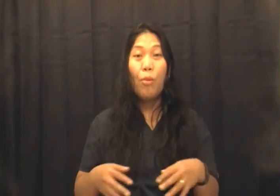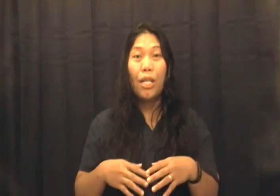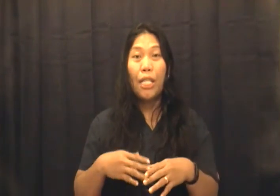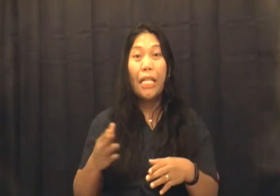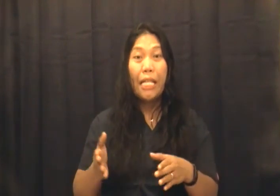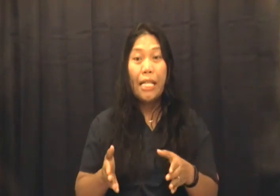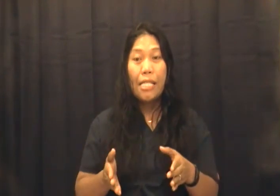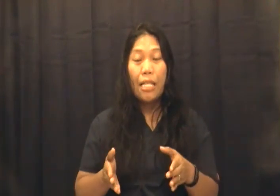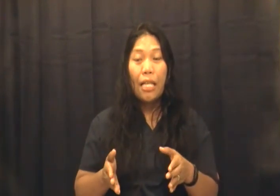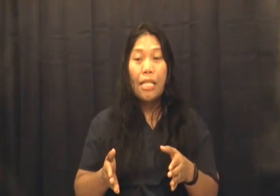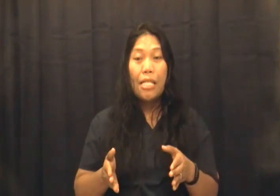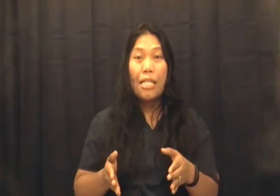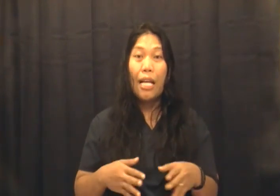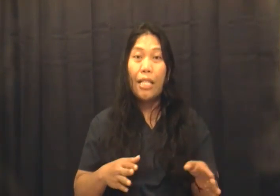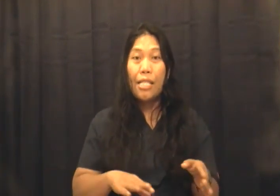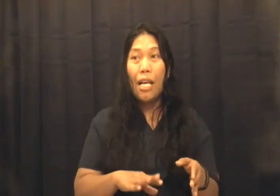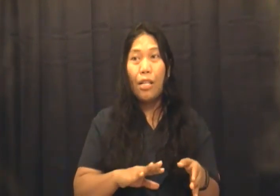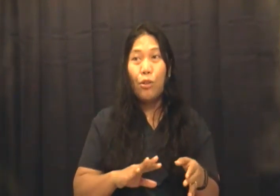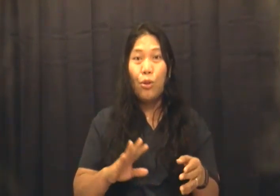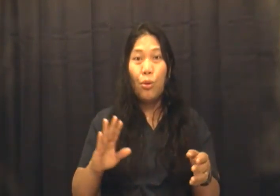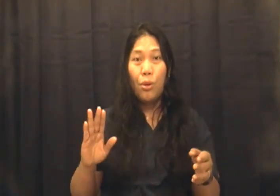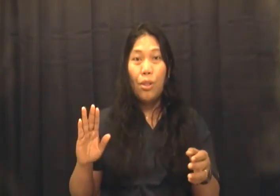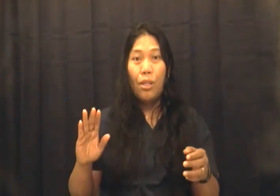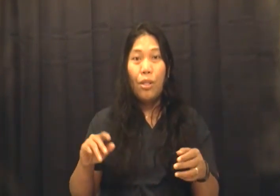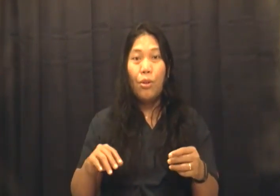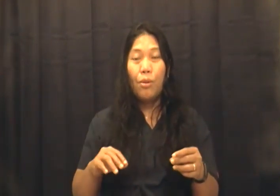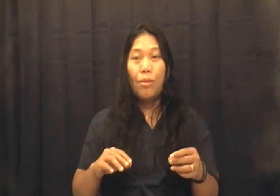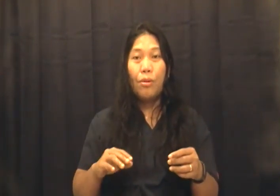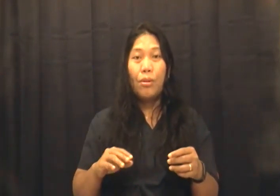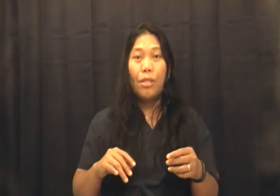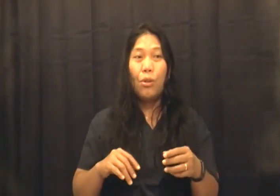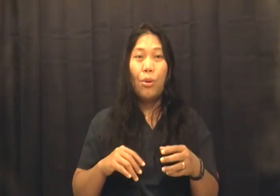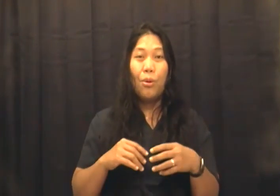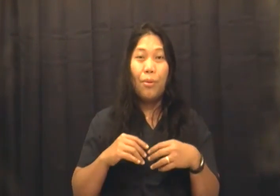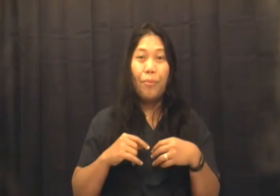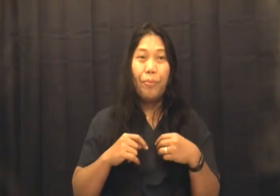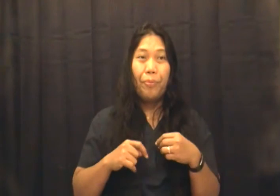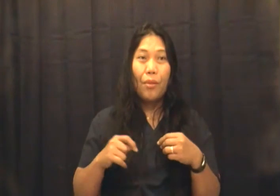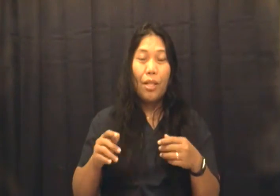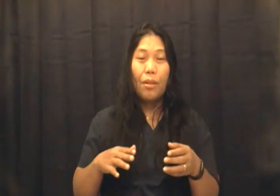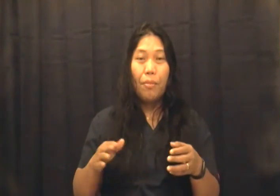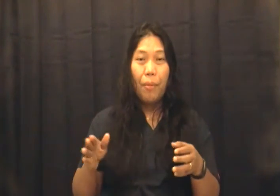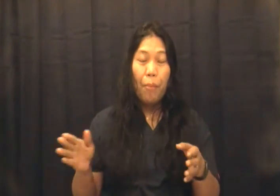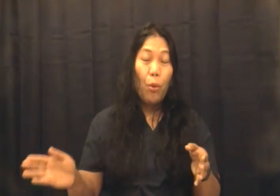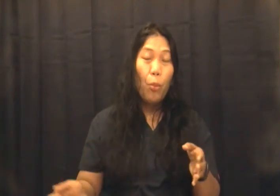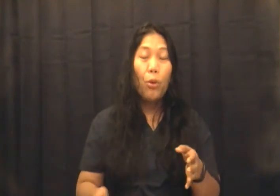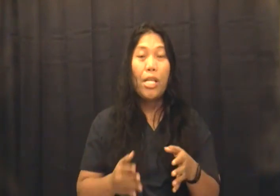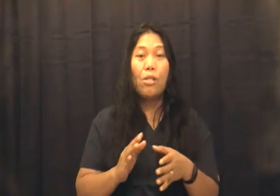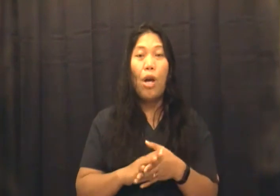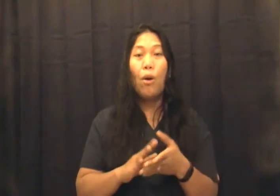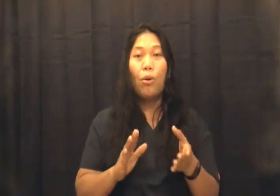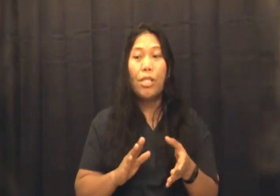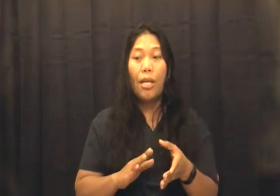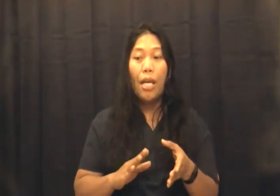ang maglilinis Sa kanya, sa ano, yung Yung Magpupunas yung ako Kasi,